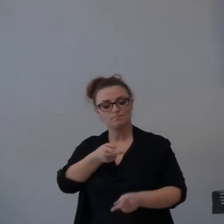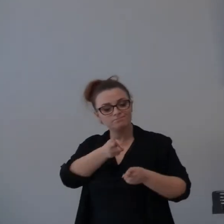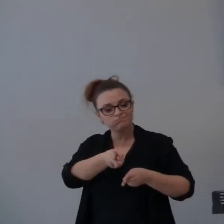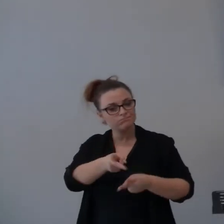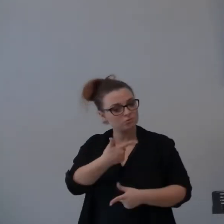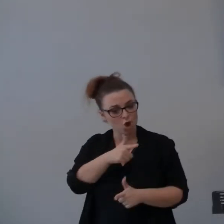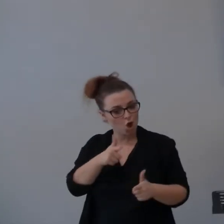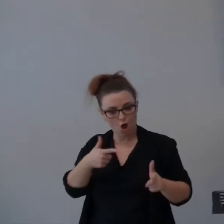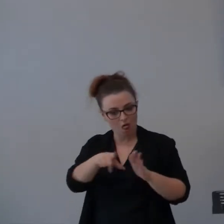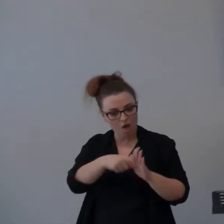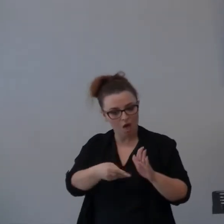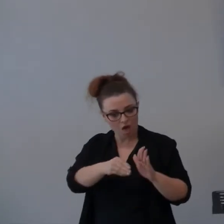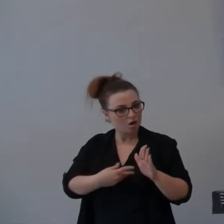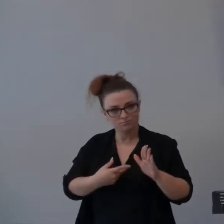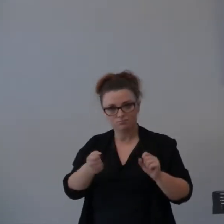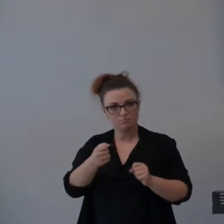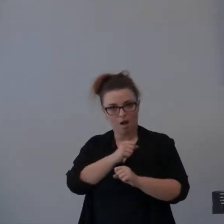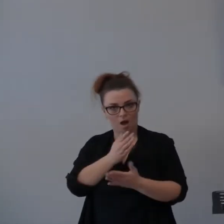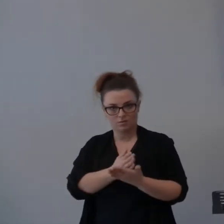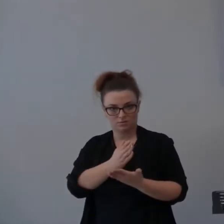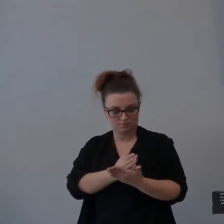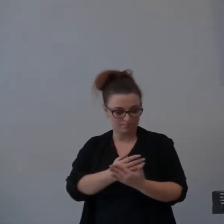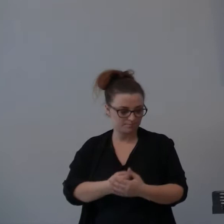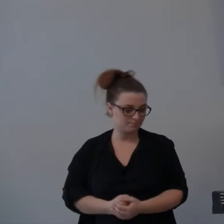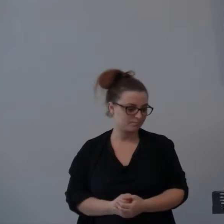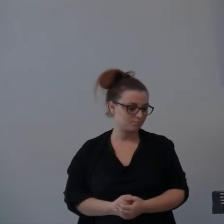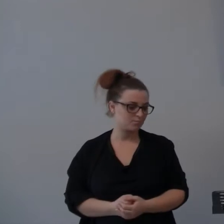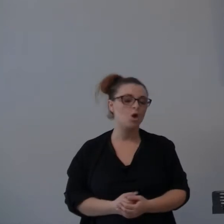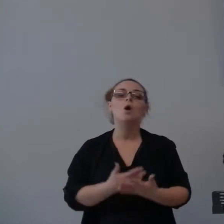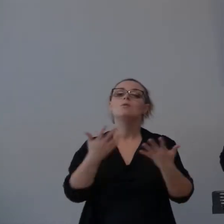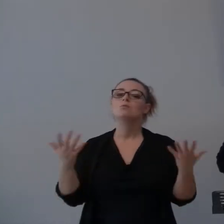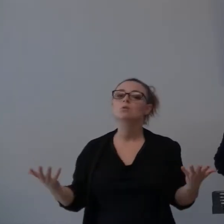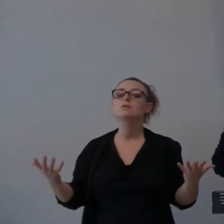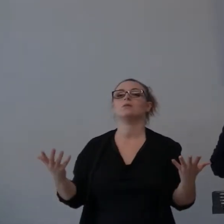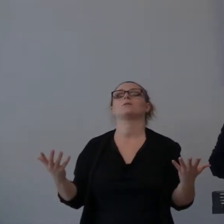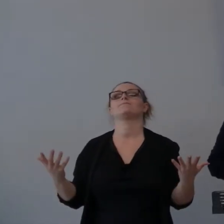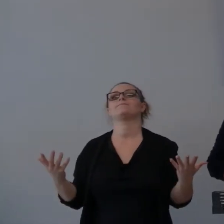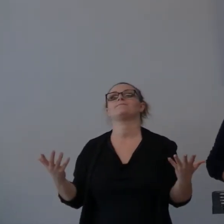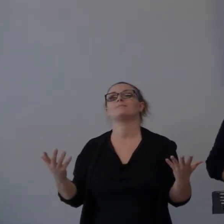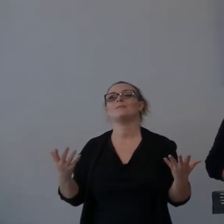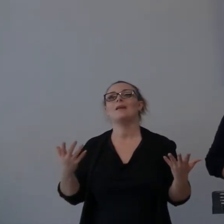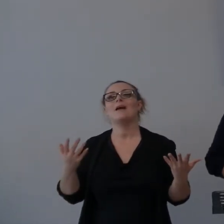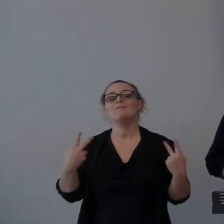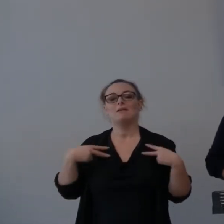appunto come abbiamo detto c'era questa cosa di volersi la vita a prescindere di quello che succede, come se non ci fosse